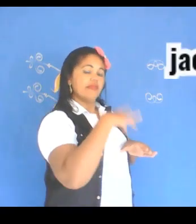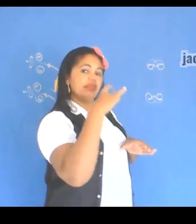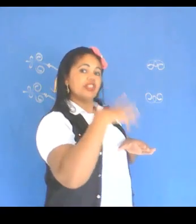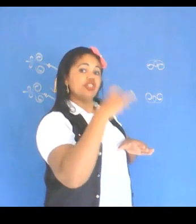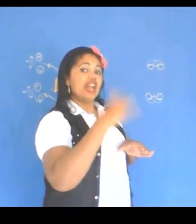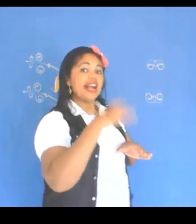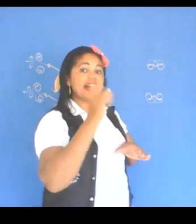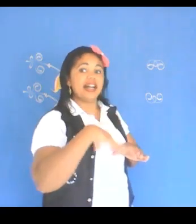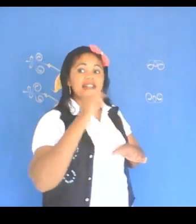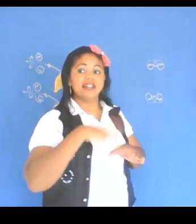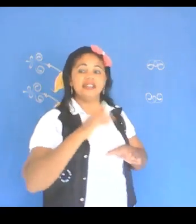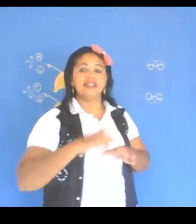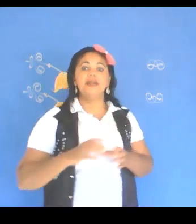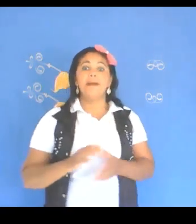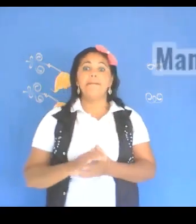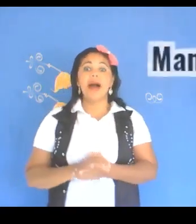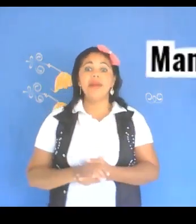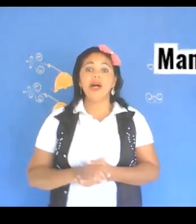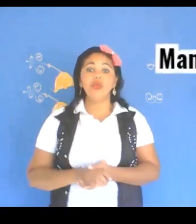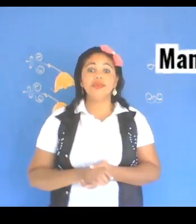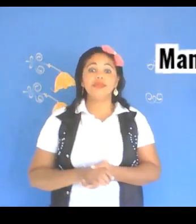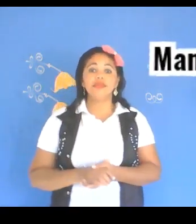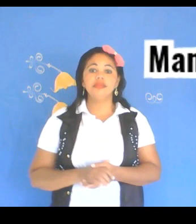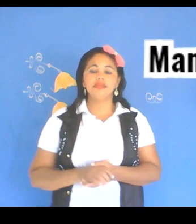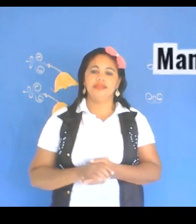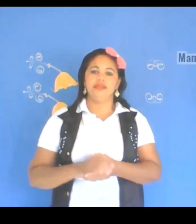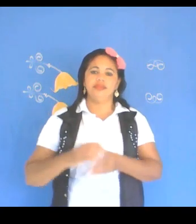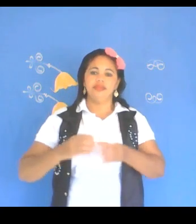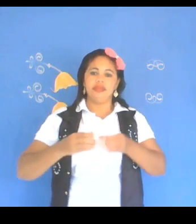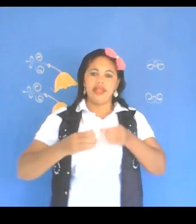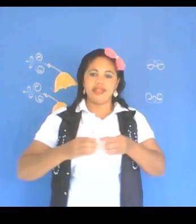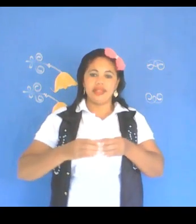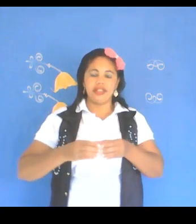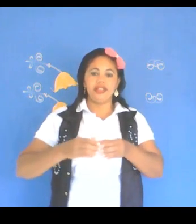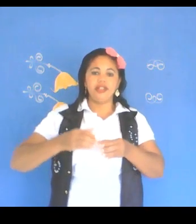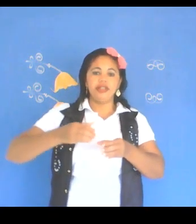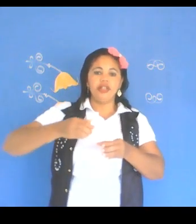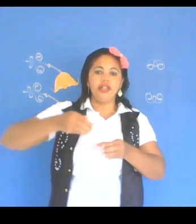jaca, mamão, assim, e ó,